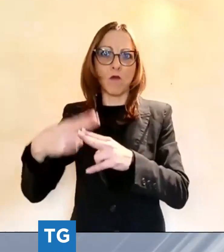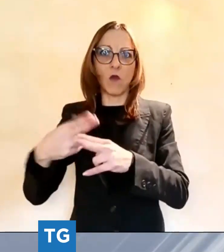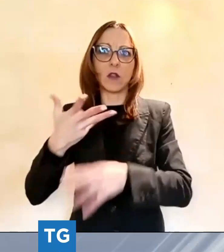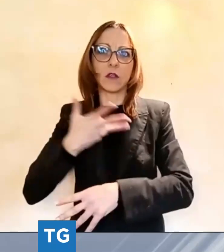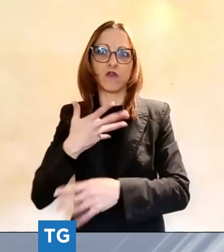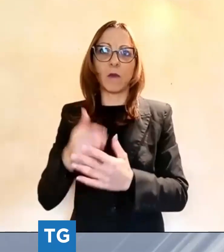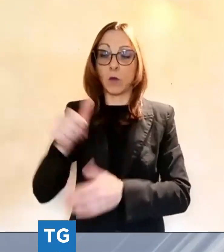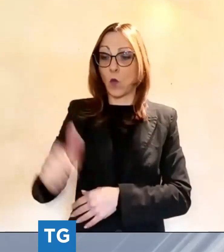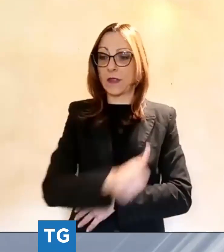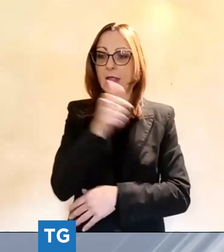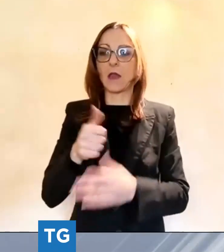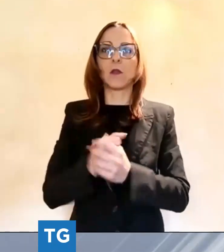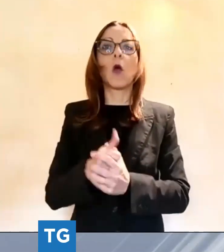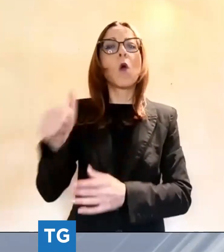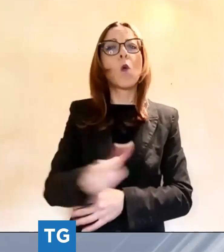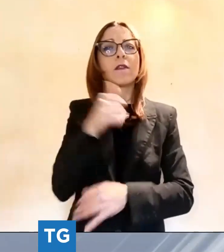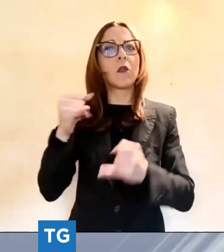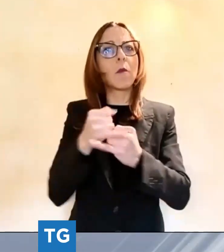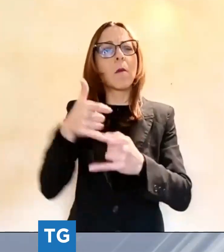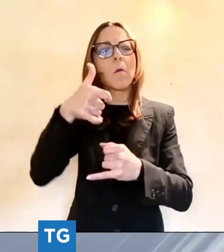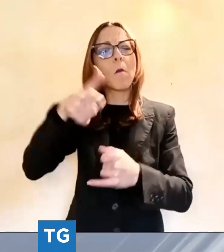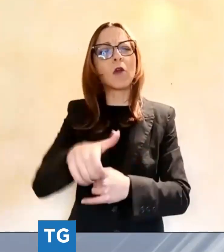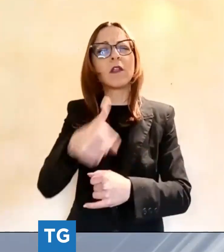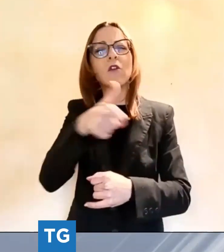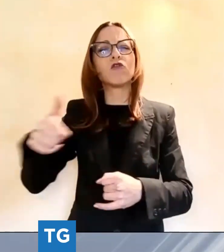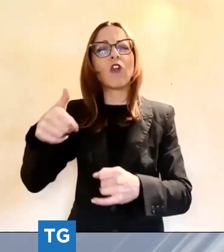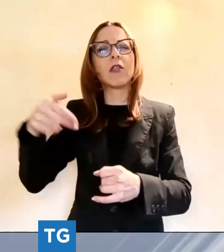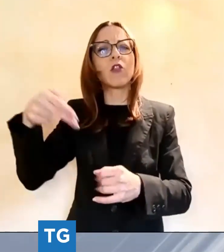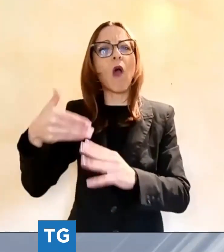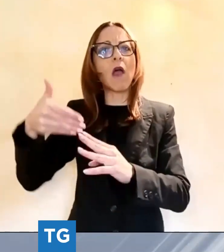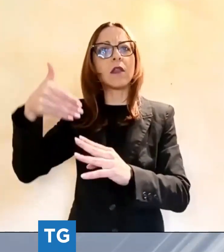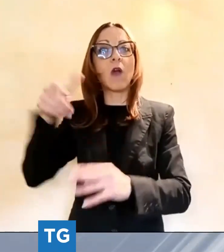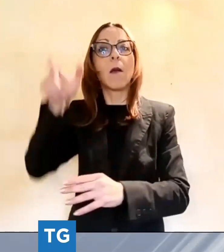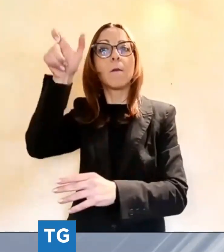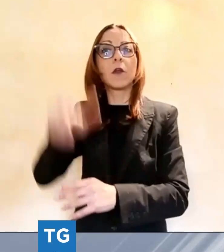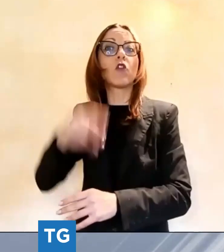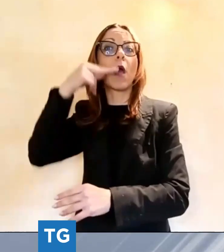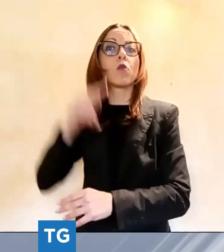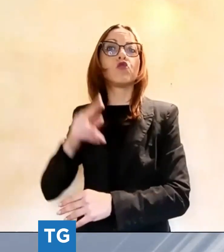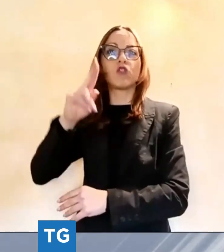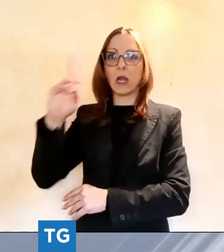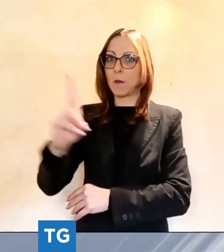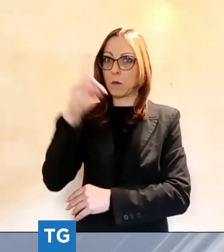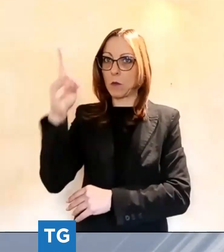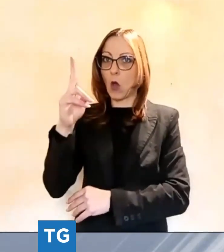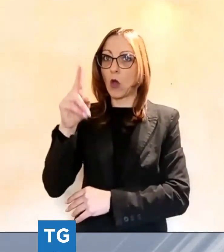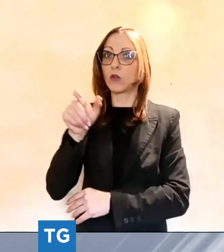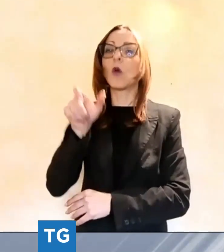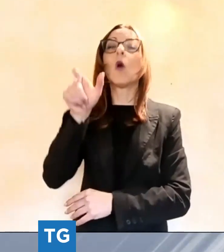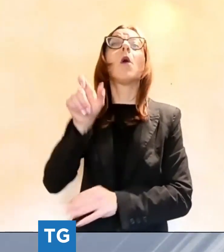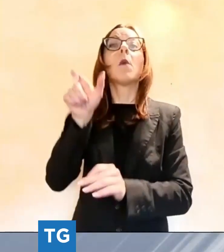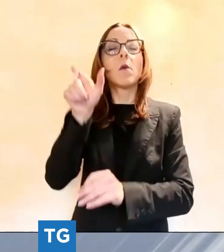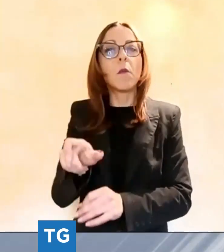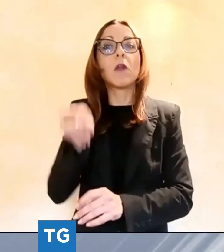con i 100 anni dalla scomparsa di Giacomo Puccini, un artista che appartiene all'intera umanità e che ci ha lasciato in